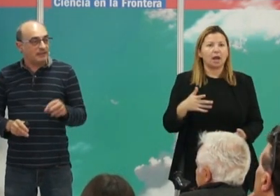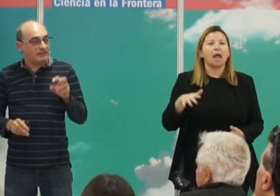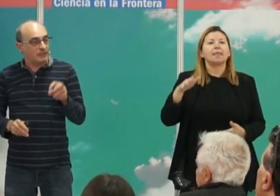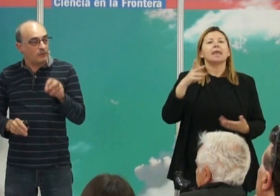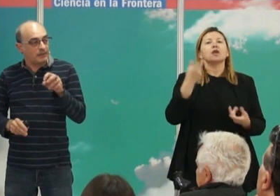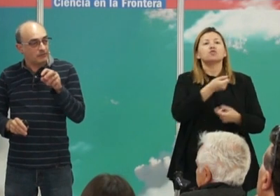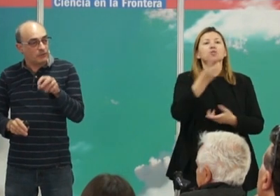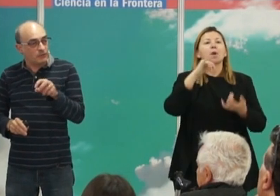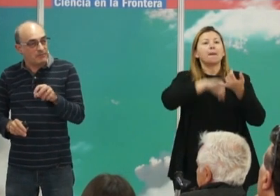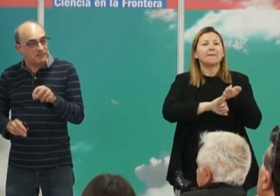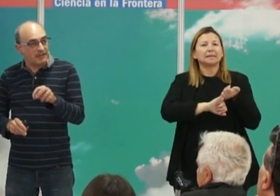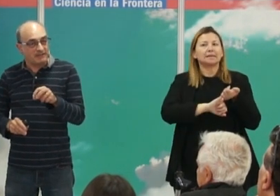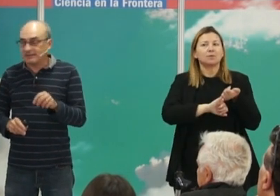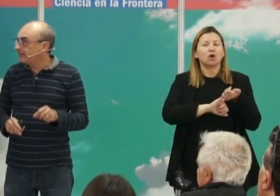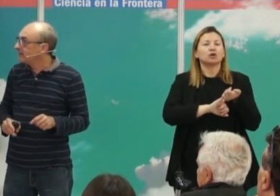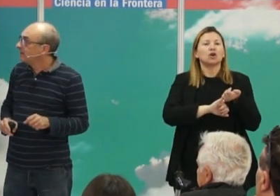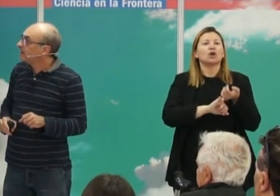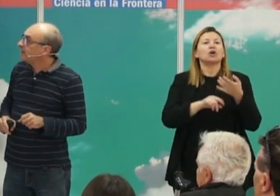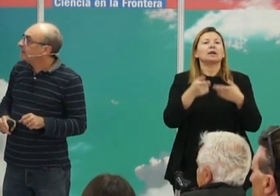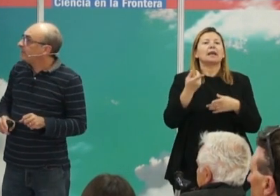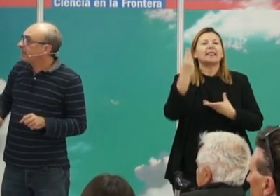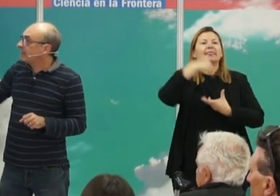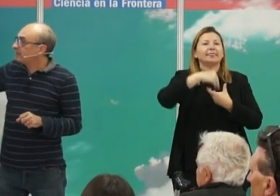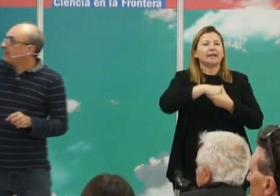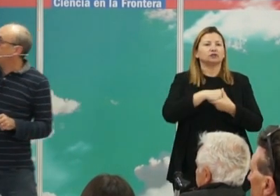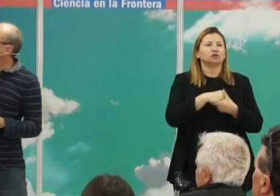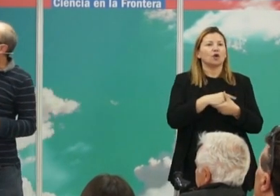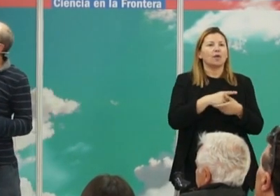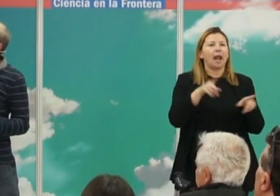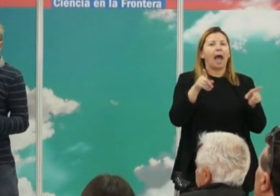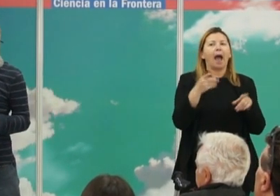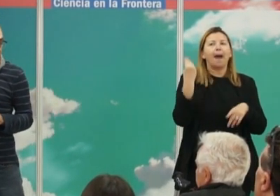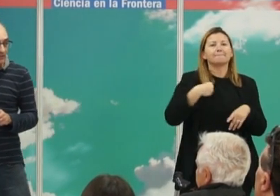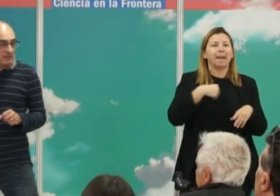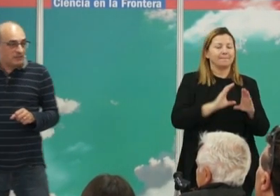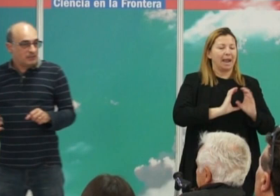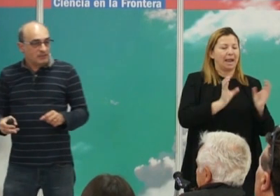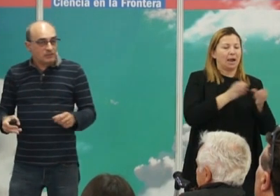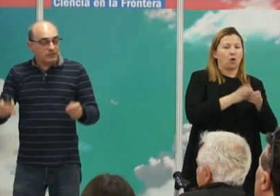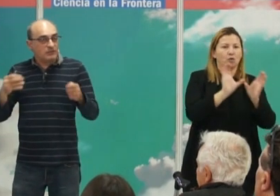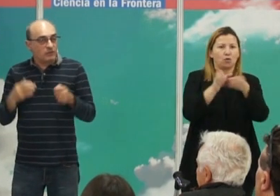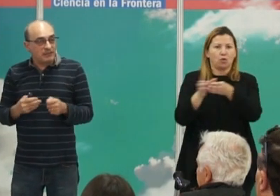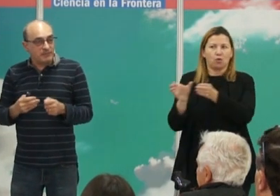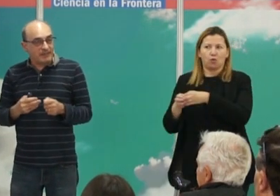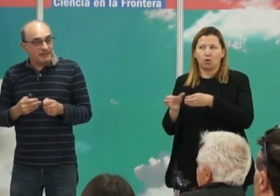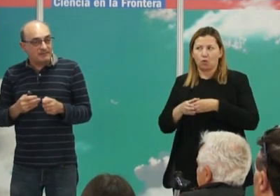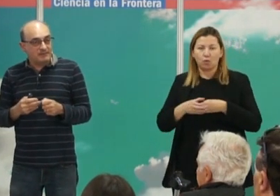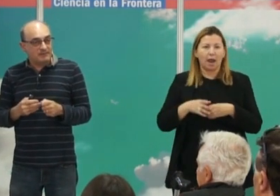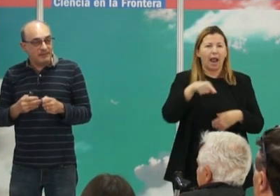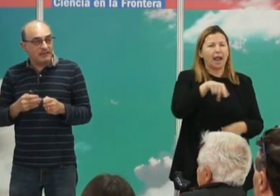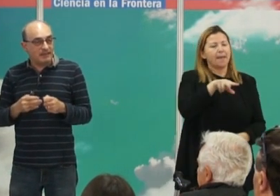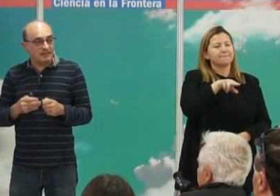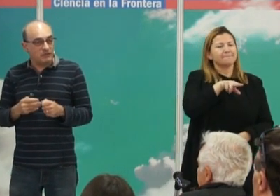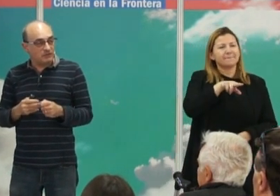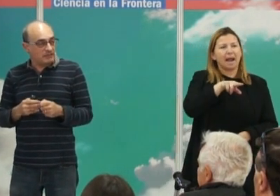India que tienen lugar dentro de una misma casta y fijaos que hay muchas regiones donde todas las parejas